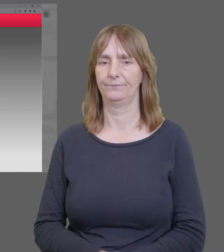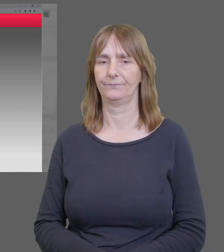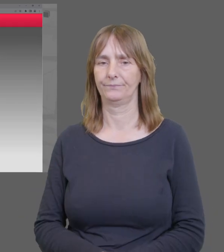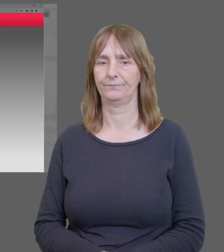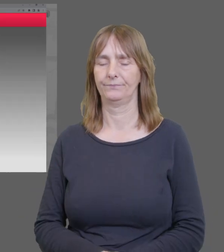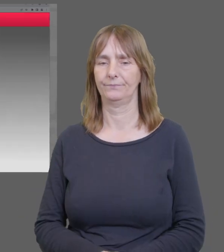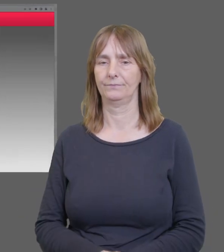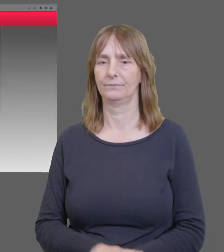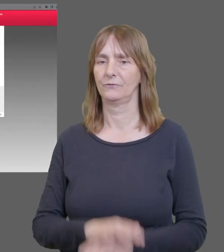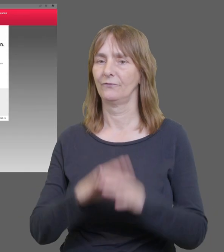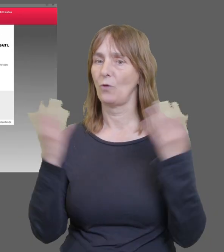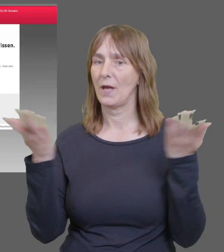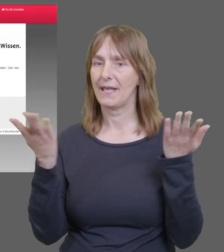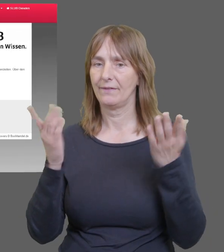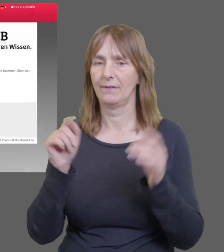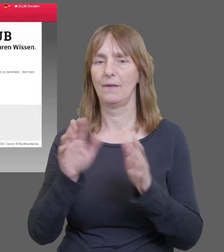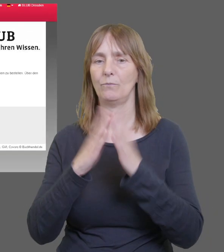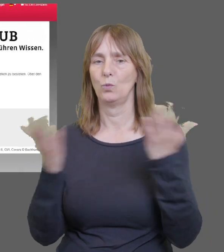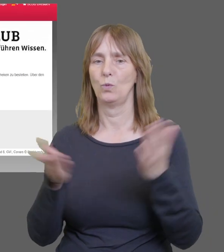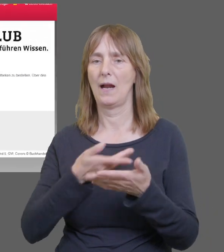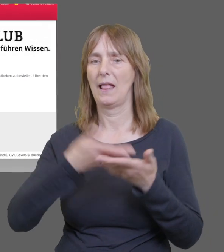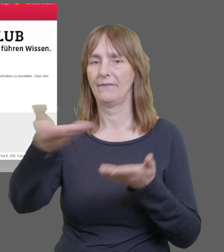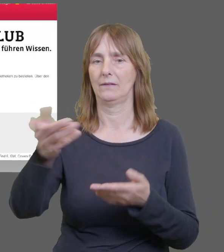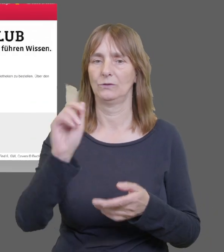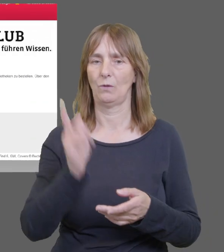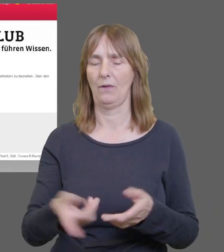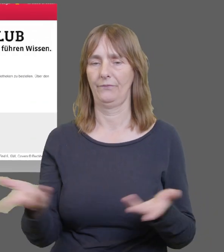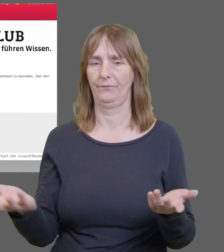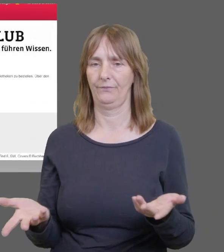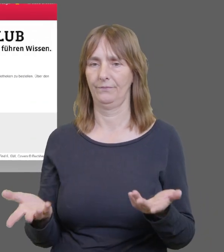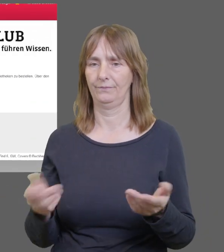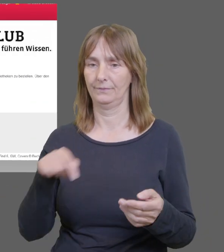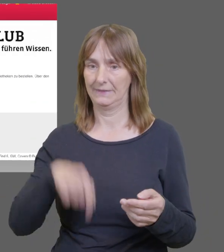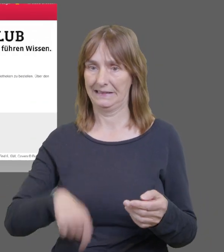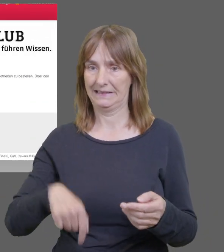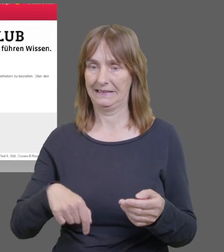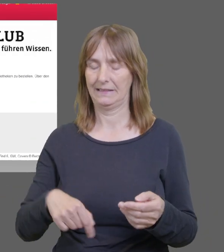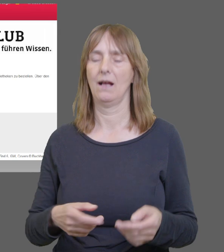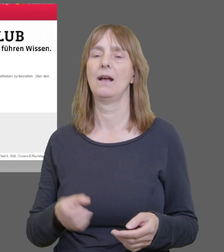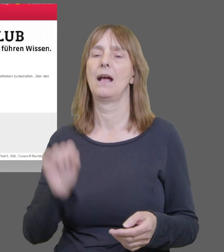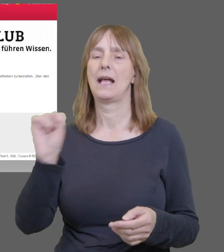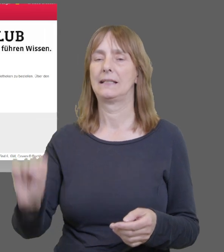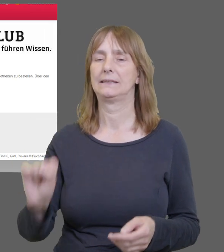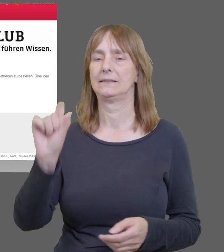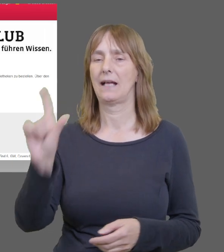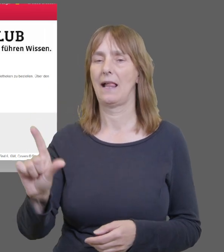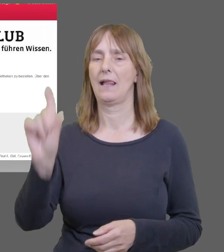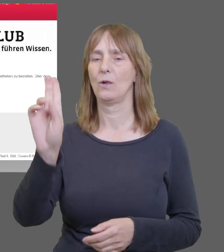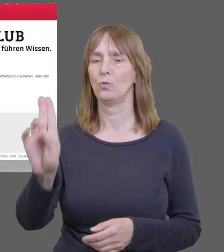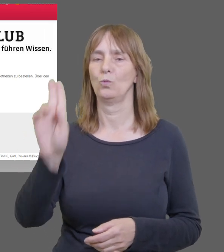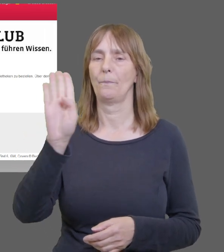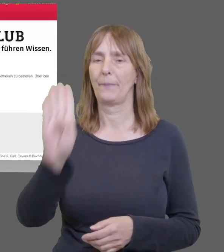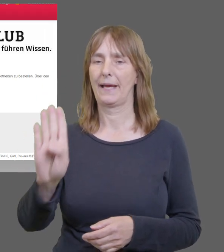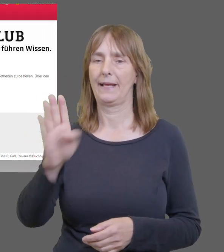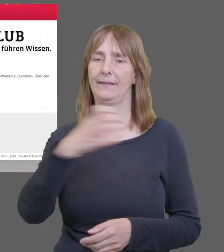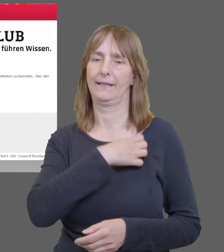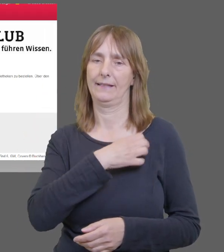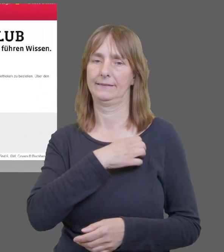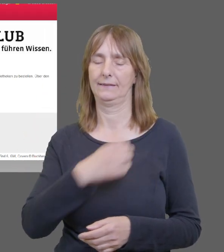An dieser Stelle muss die Bibliothek ausgewählt sein, an die die gewünschten Titel gesendet werden sollen, also in unserem Fall